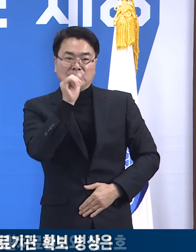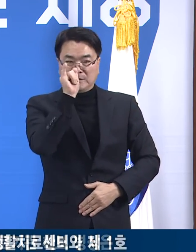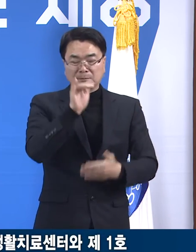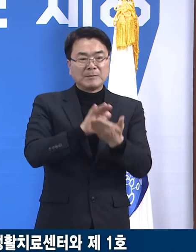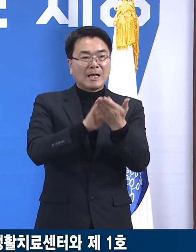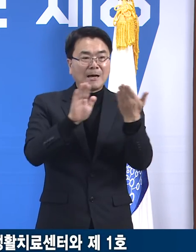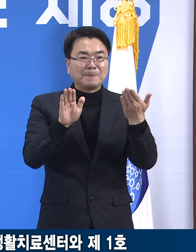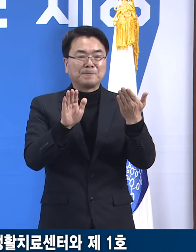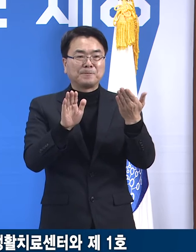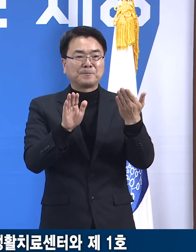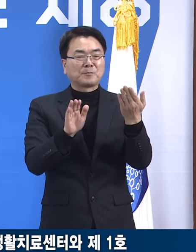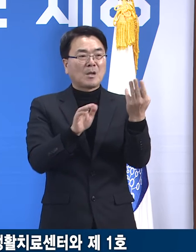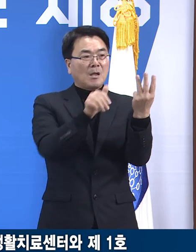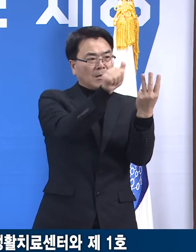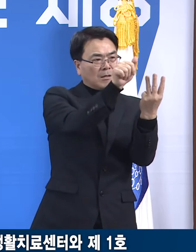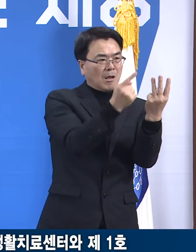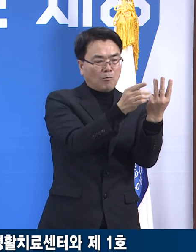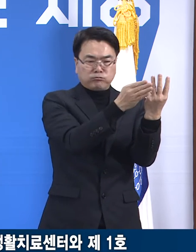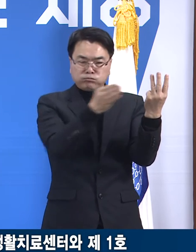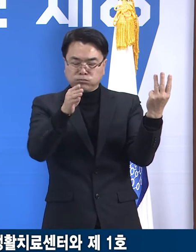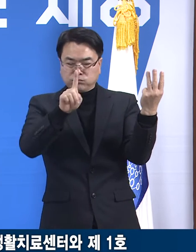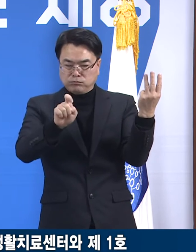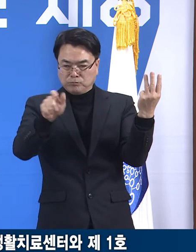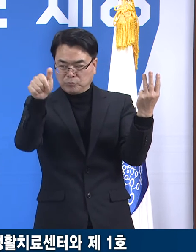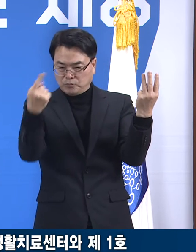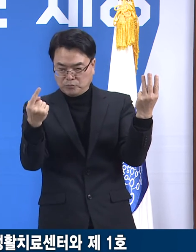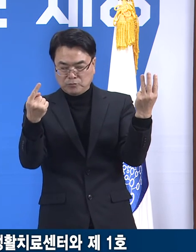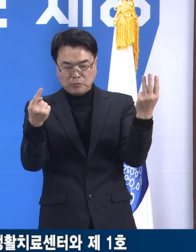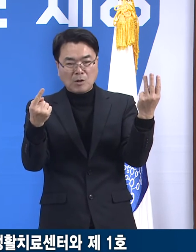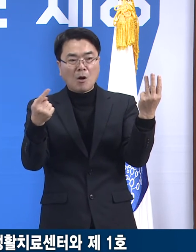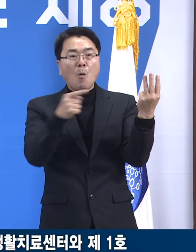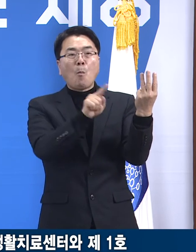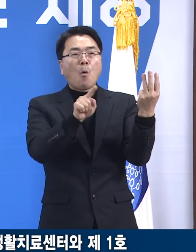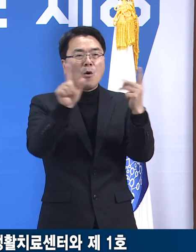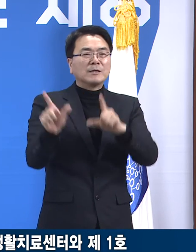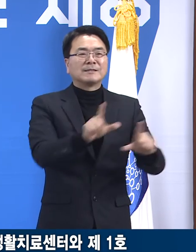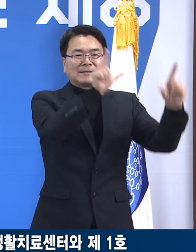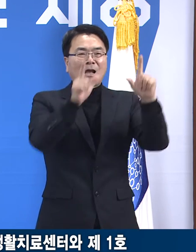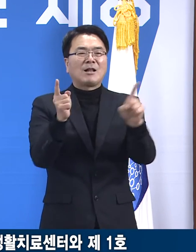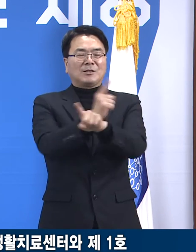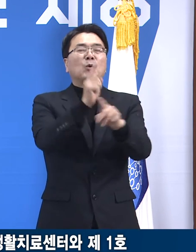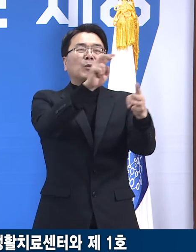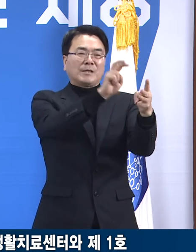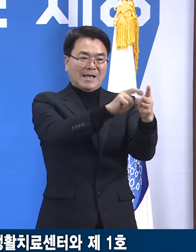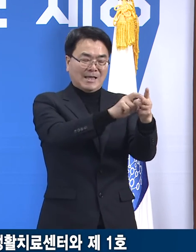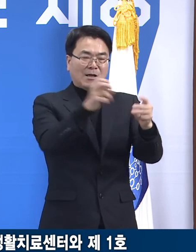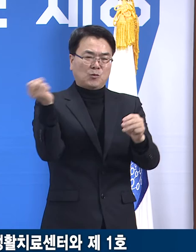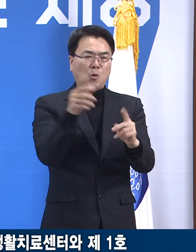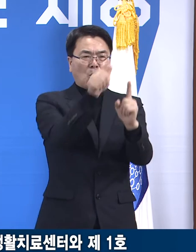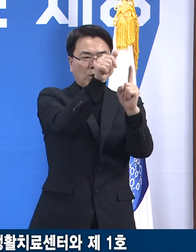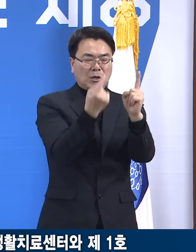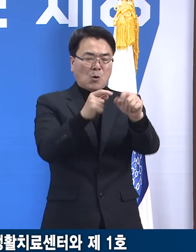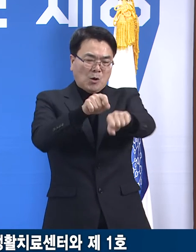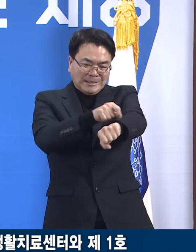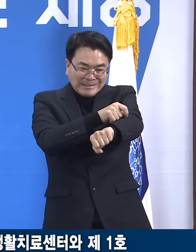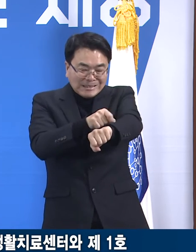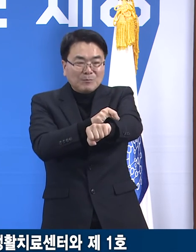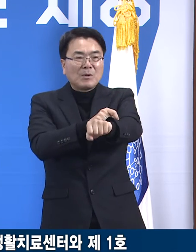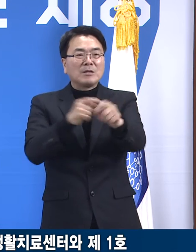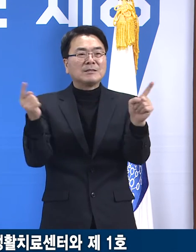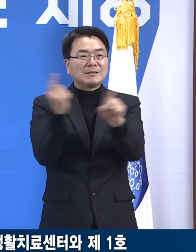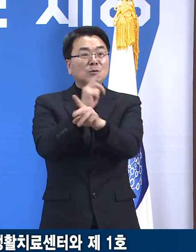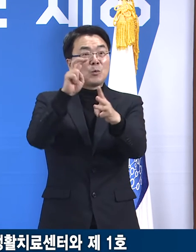경기도 제3호부터 제11호 등 8개의 일반생활치료센터와 제1호 특별생활치료센터에는